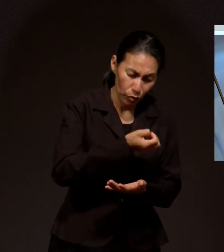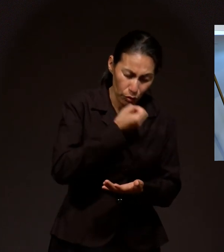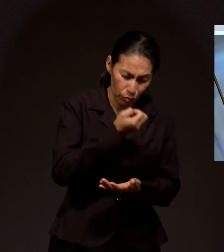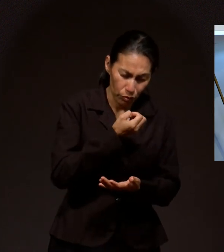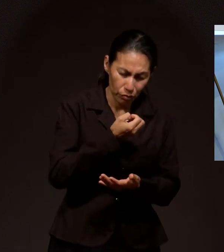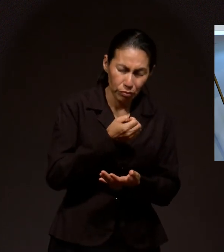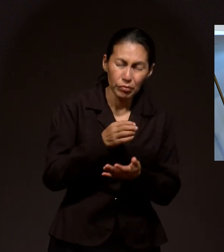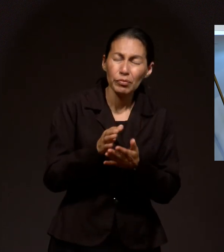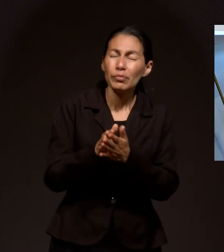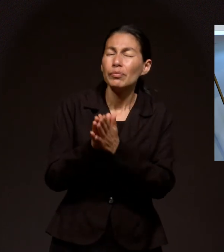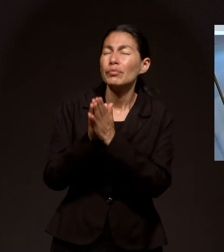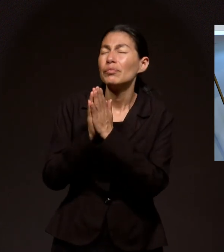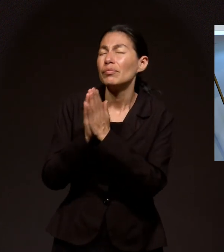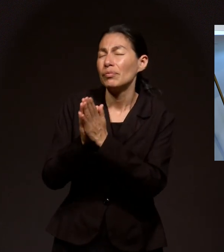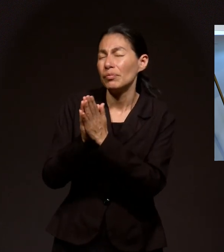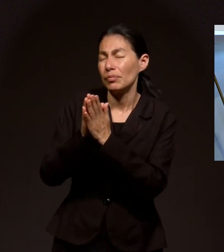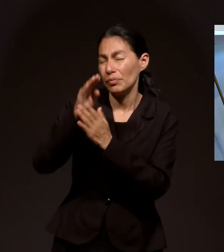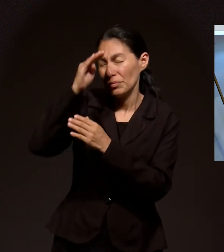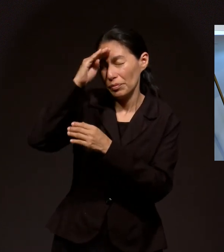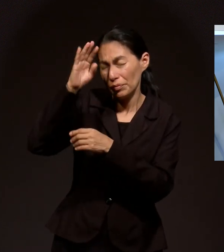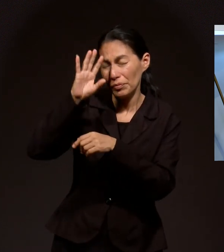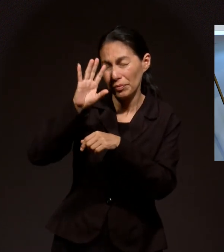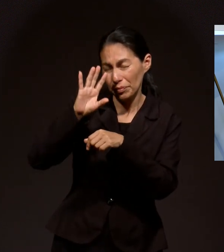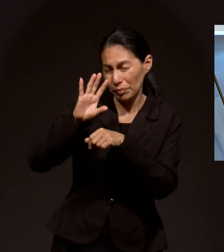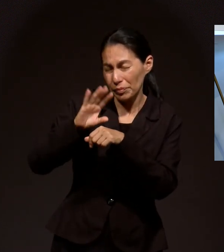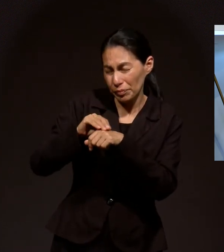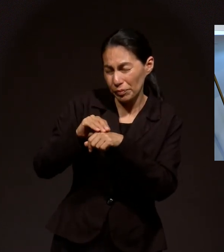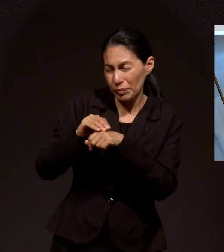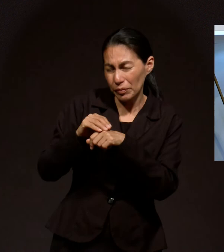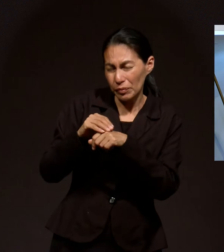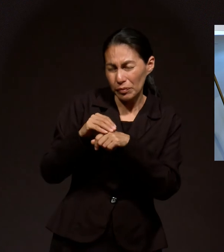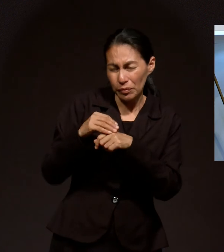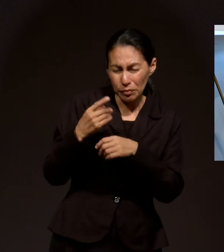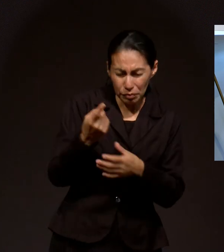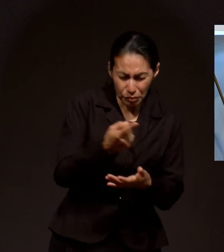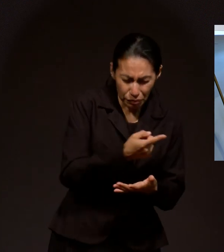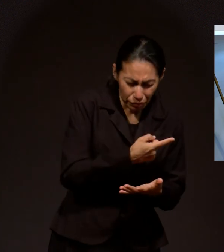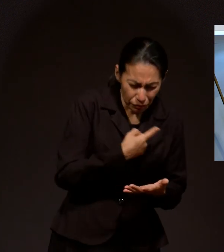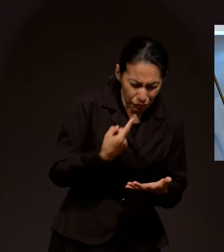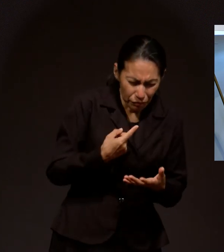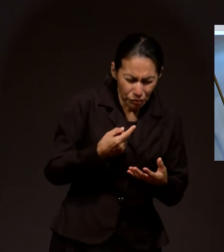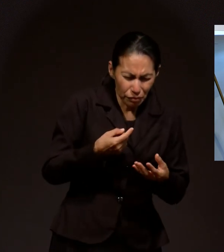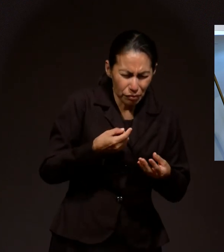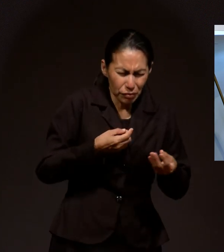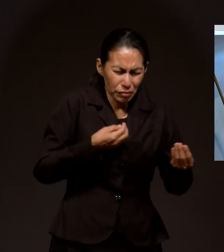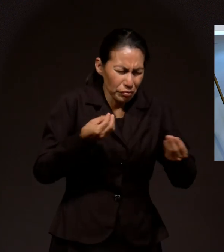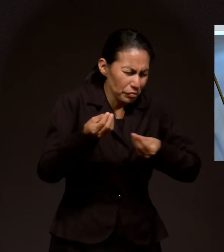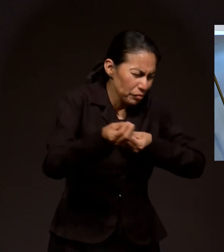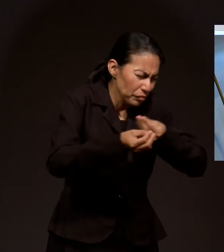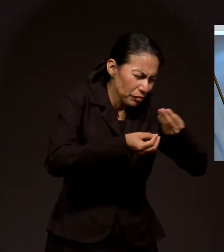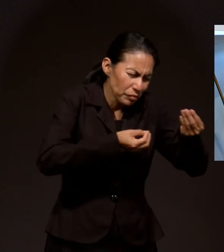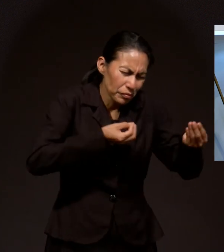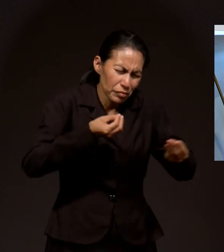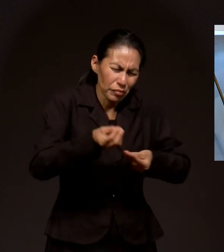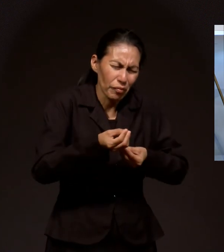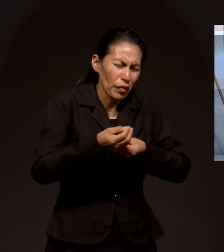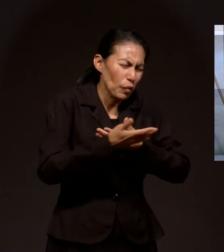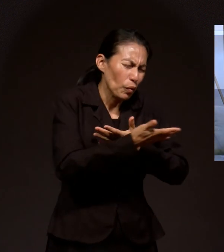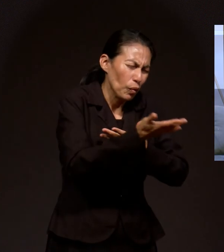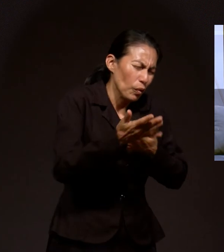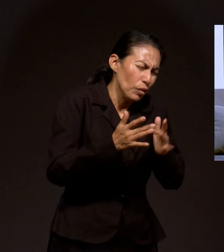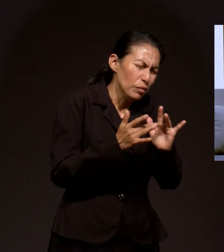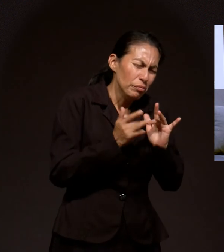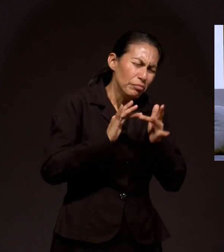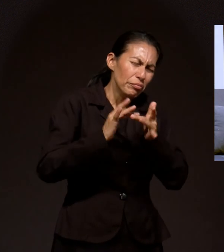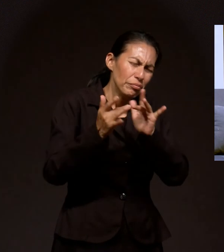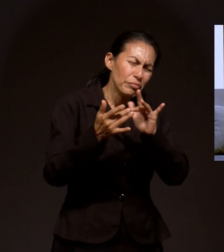Pedimos Señor Que nos escuches Que se hagan milagros A través de estos Medios masivos De televisión Donde podemos Compartir En